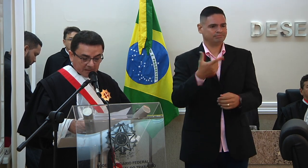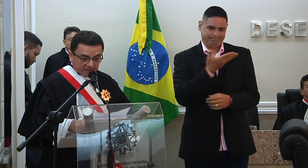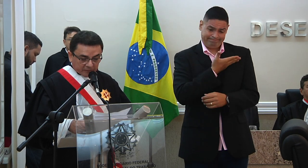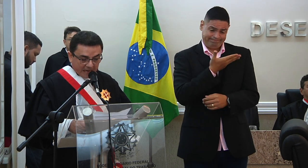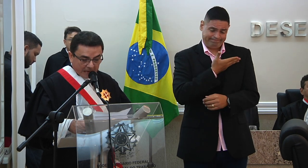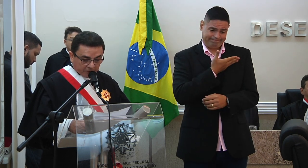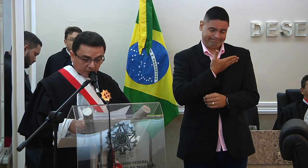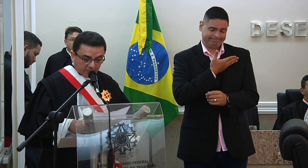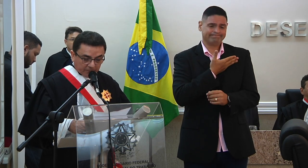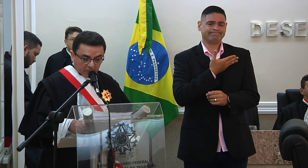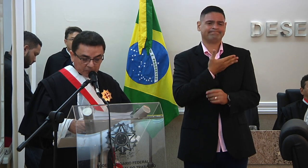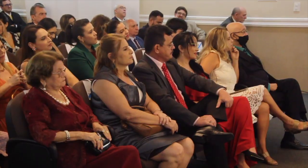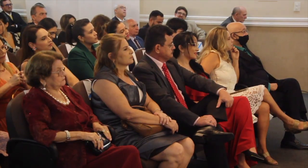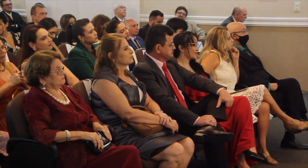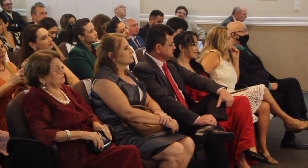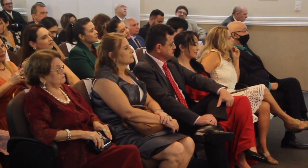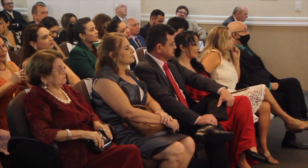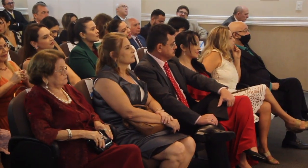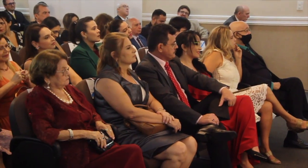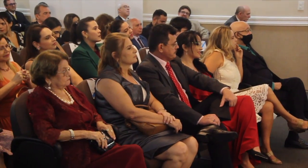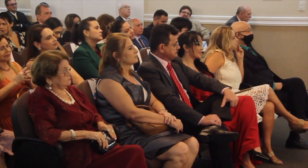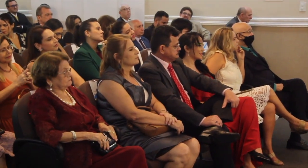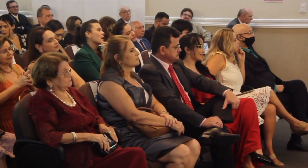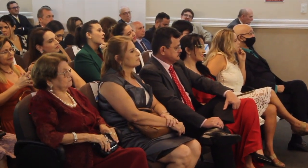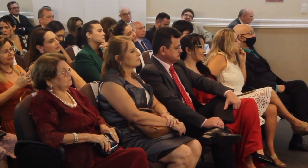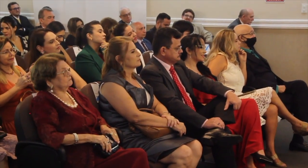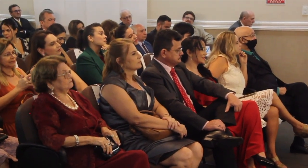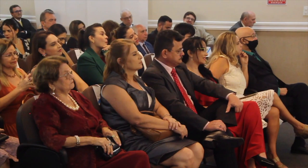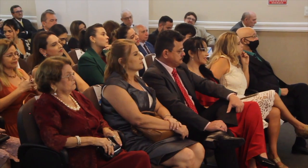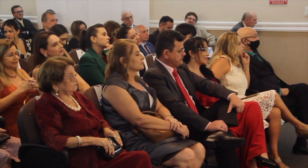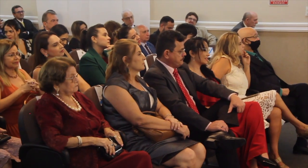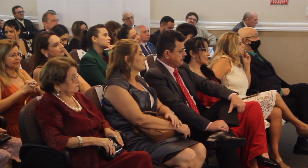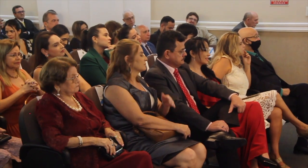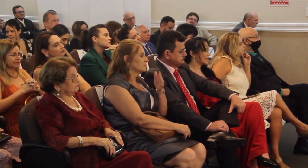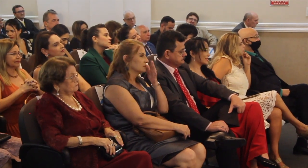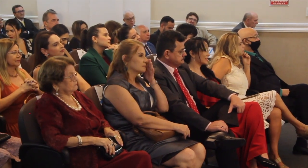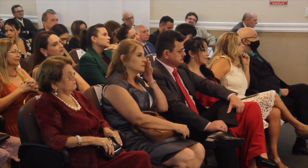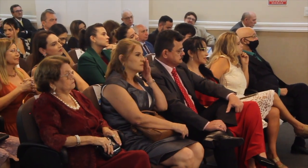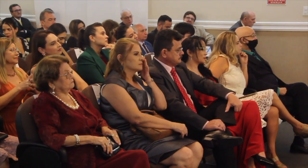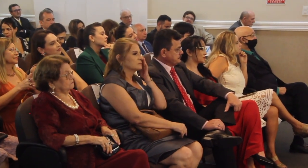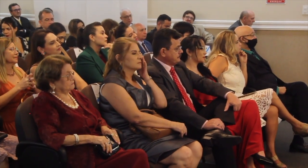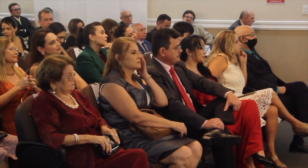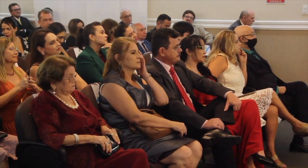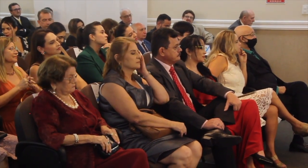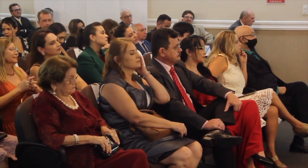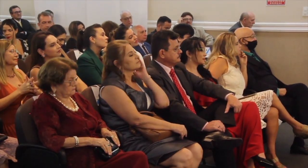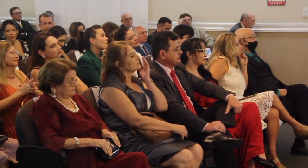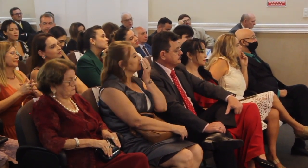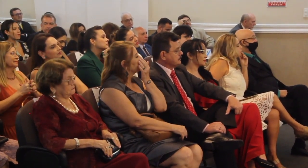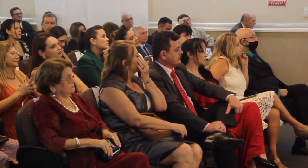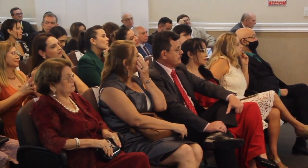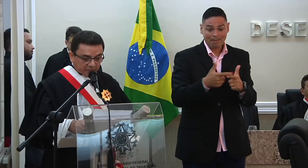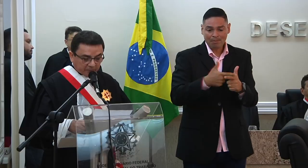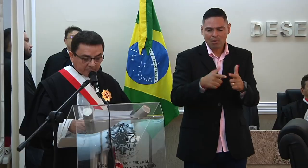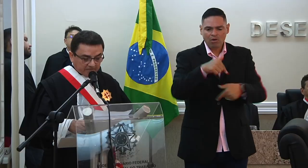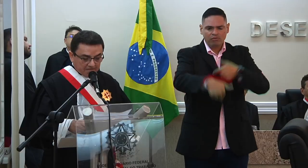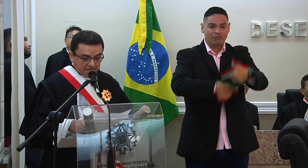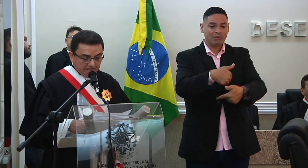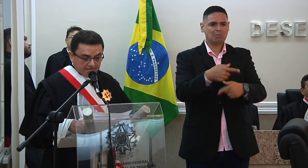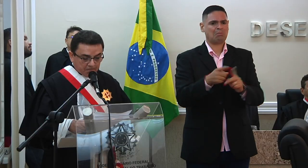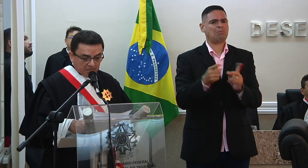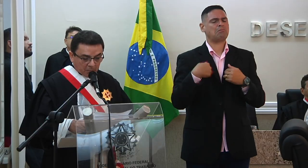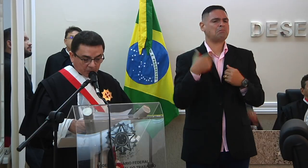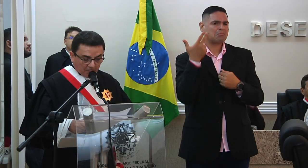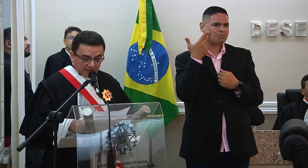manancial de conforto consolação alento nas atribulações e dificuldades